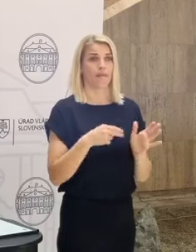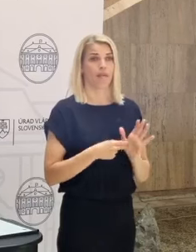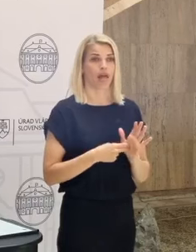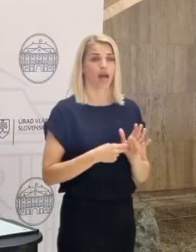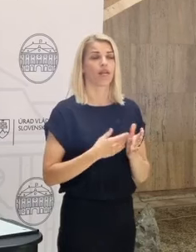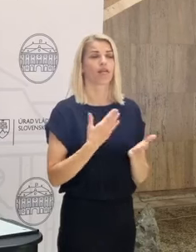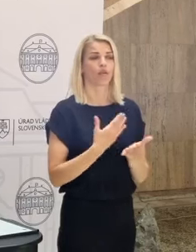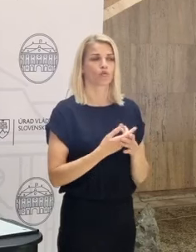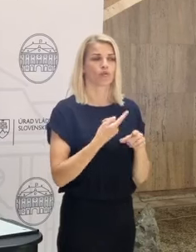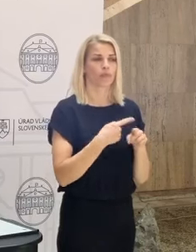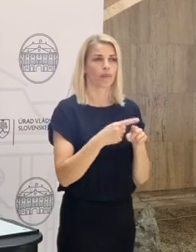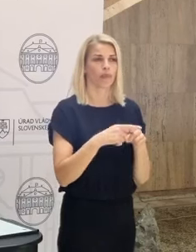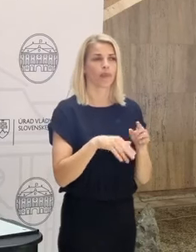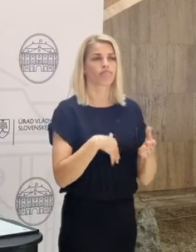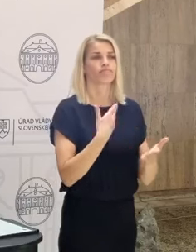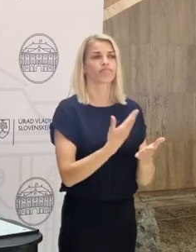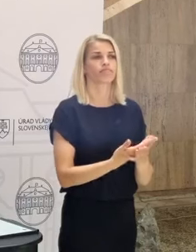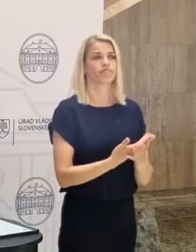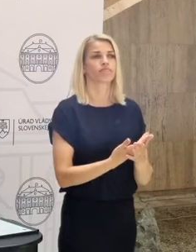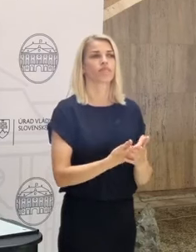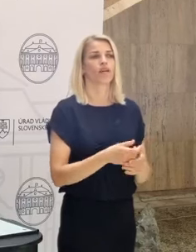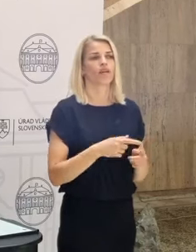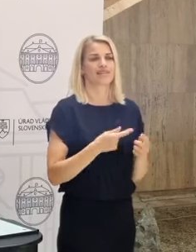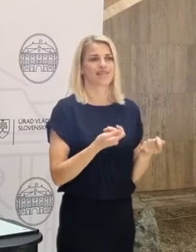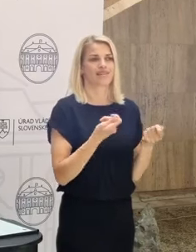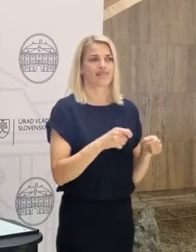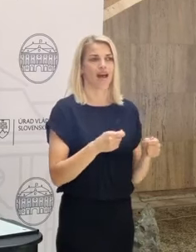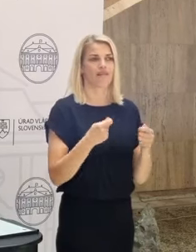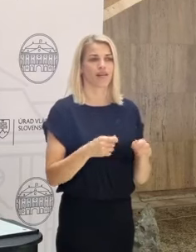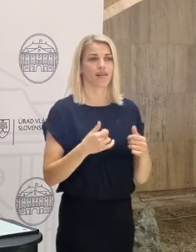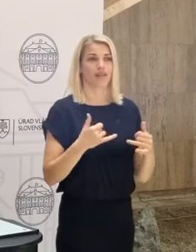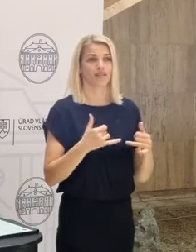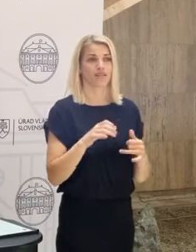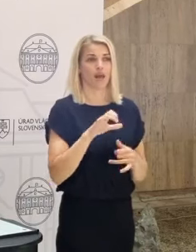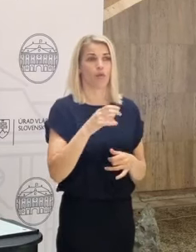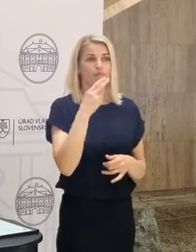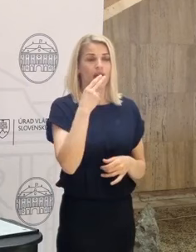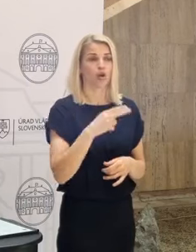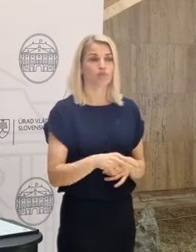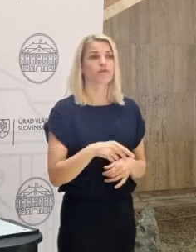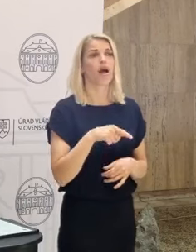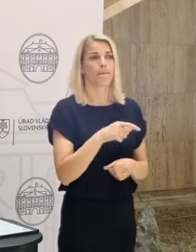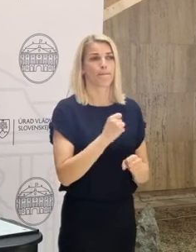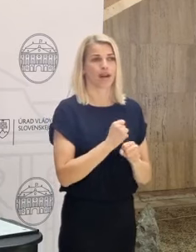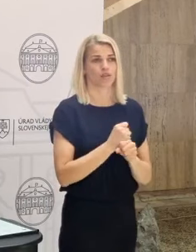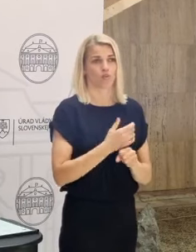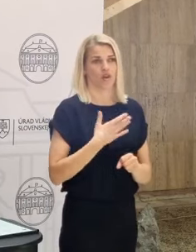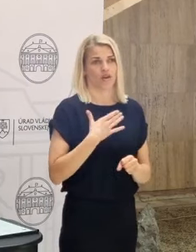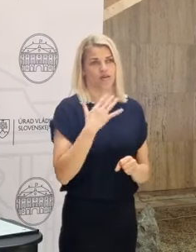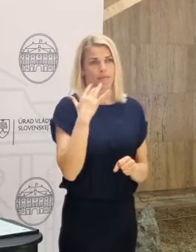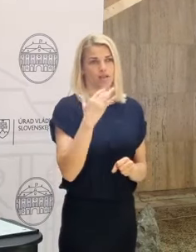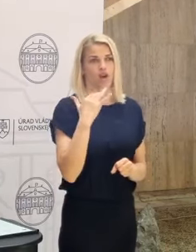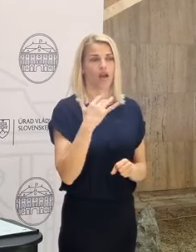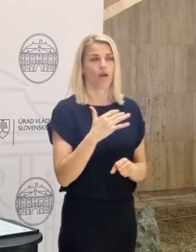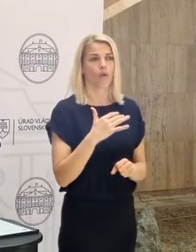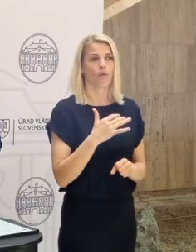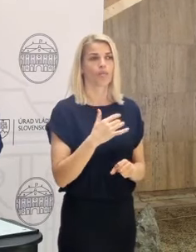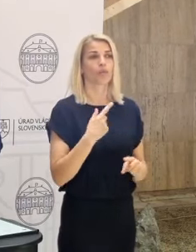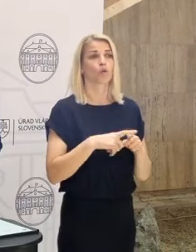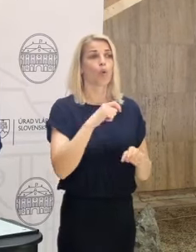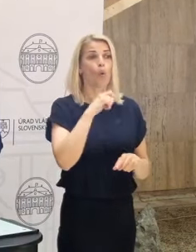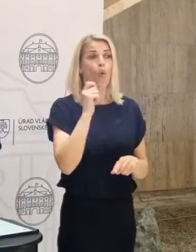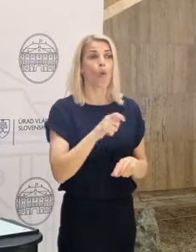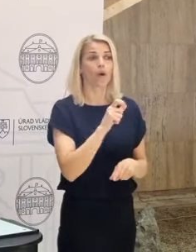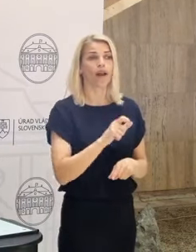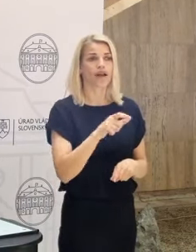dostal do jednotlivých záverov a dnes Európska komisia s touto myšlienkou veľmi intenzívne pracuje. V konečnom úsledku Ukrajinci